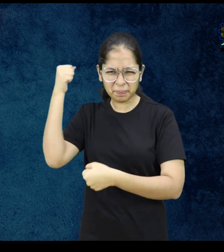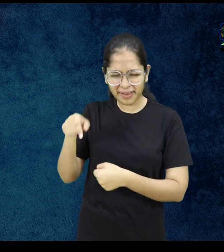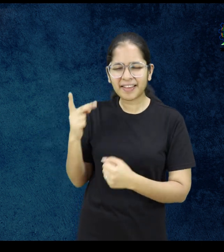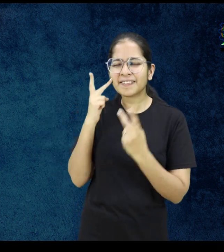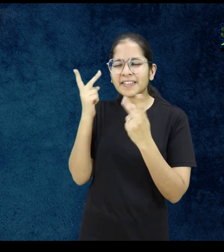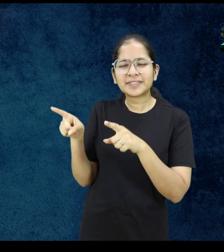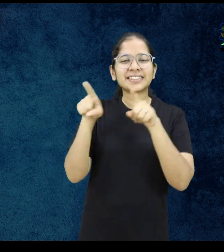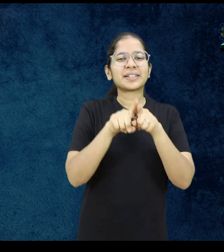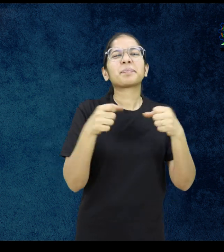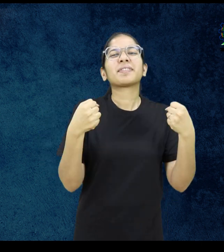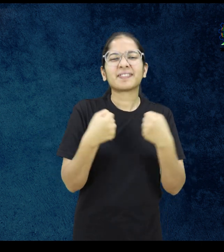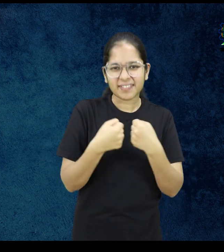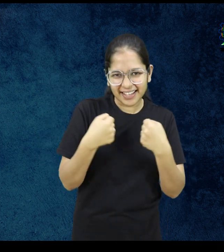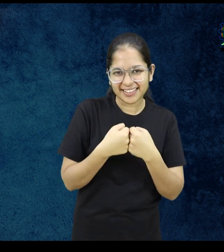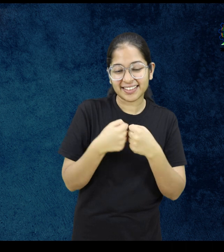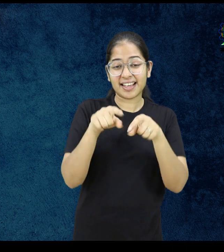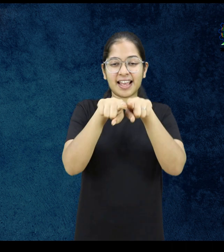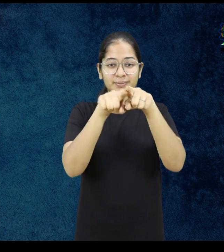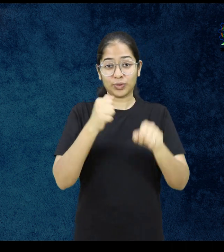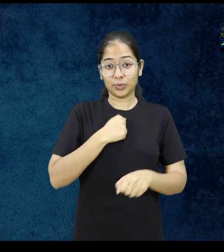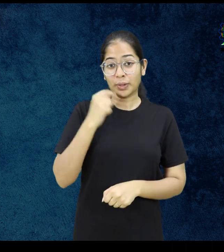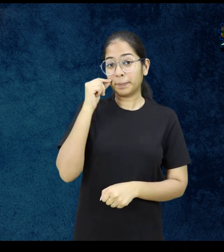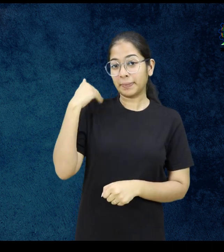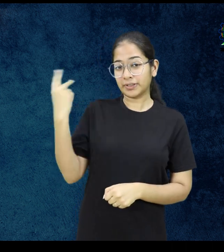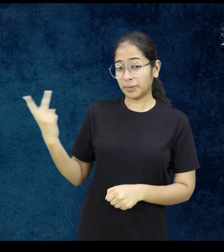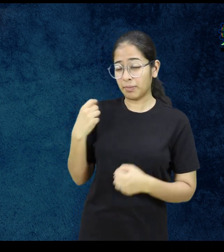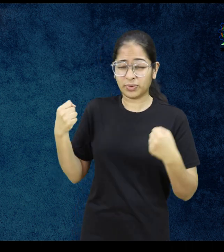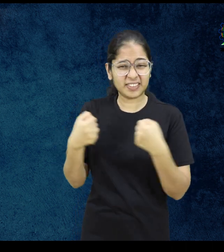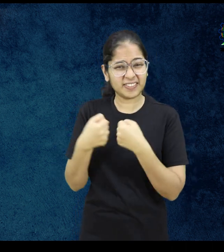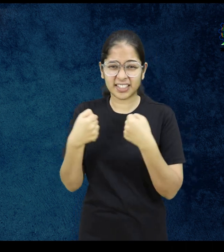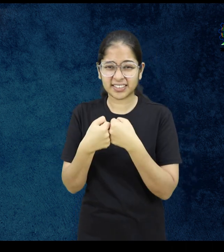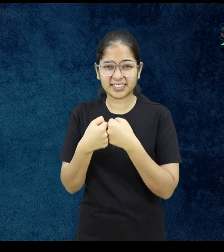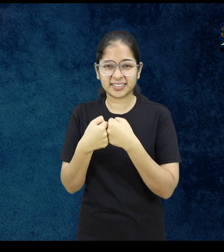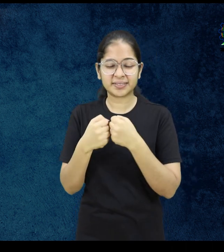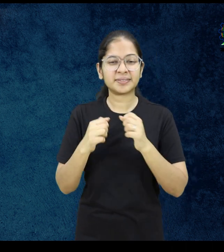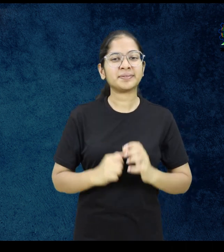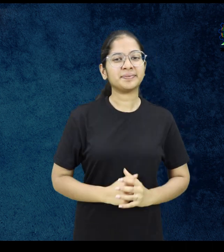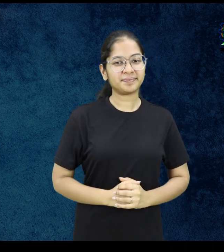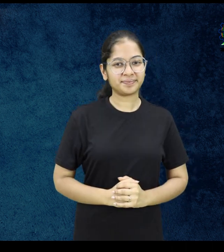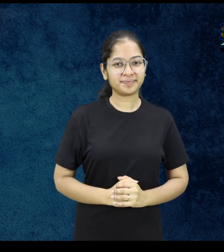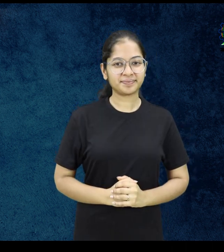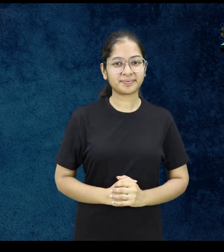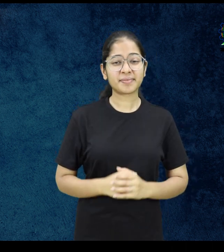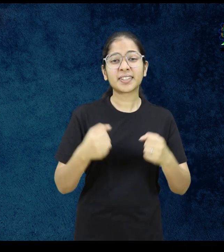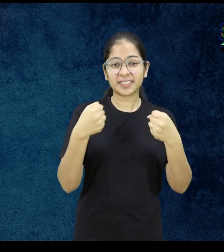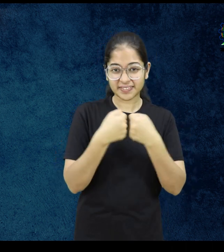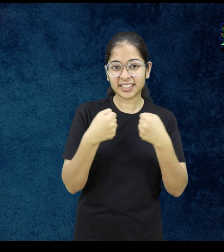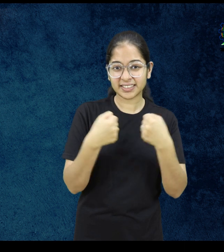छोटे बचे जिस तरह लड़ते हैं उसी तरह ये साइन है उधारन के तौर पर मैं और मेरा भाई बहुत लड़ते हैं लडाई